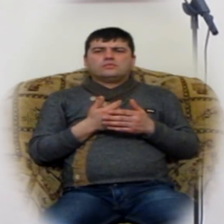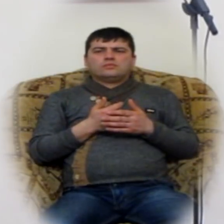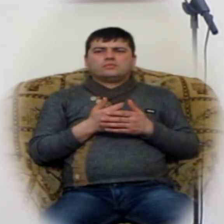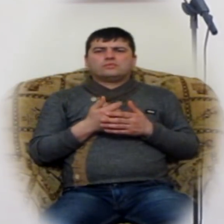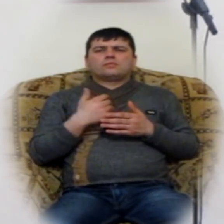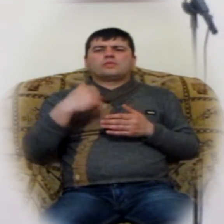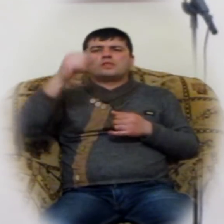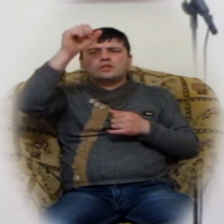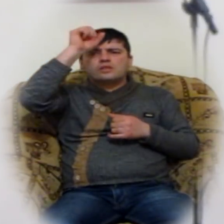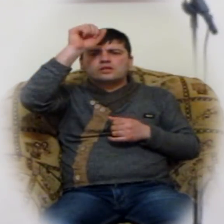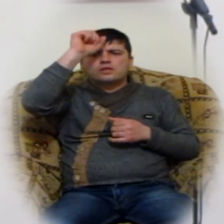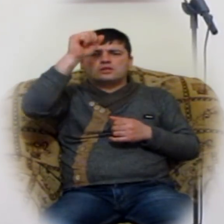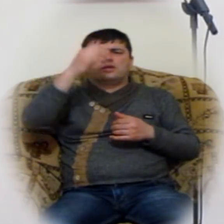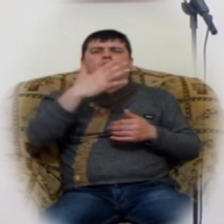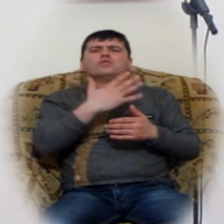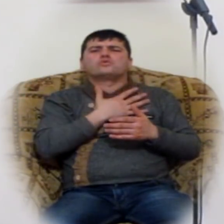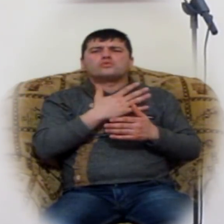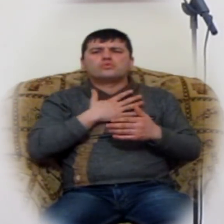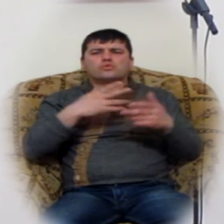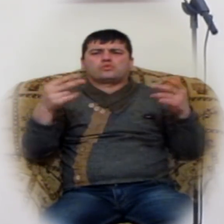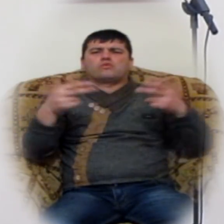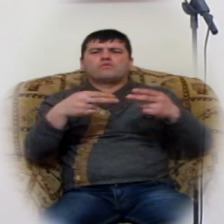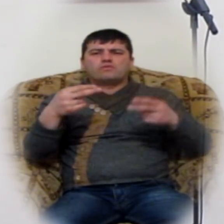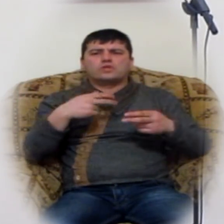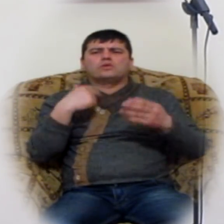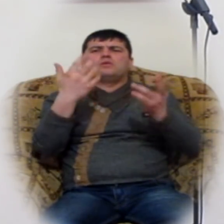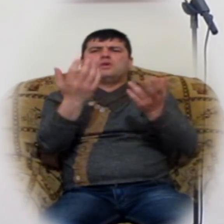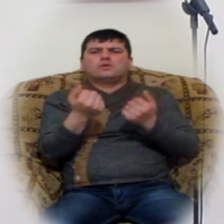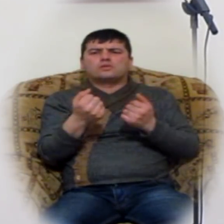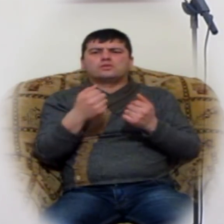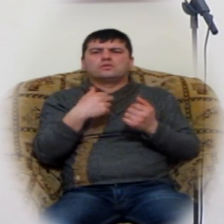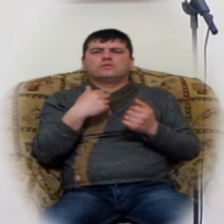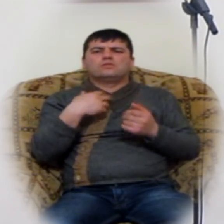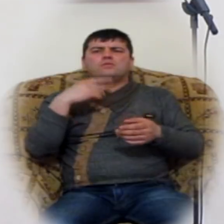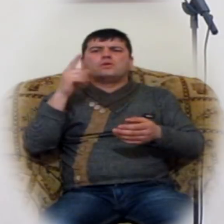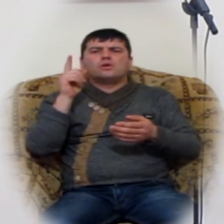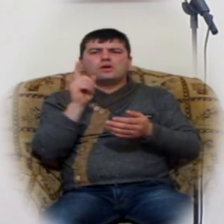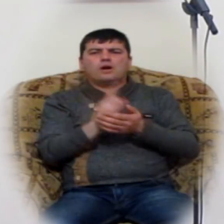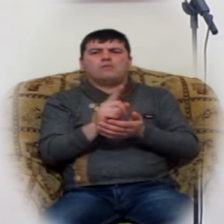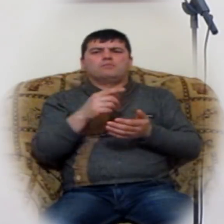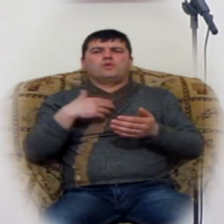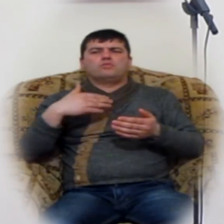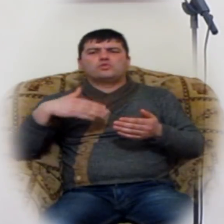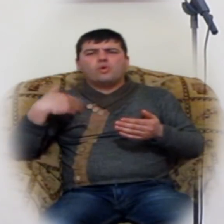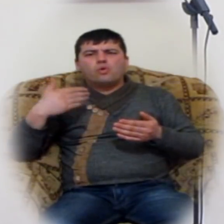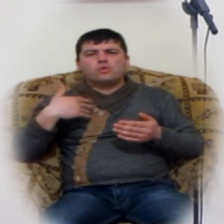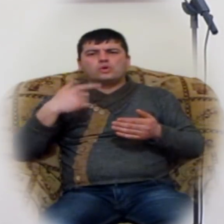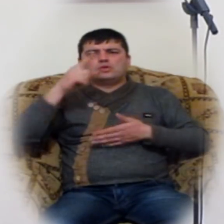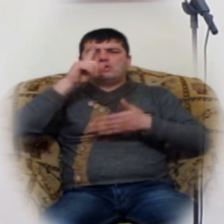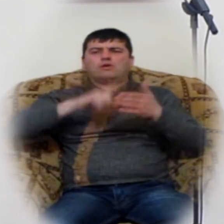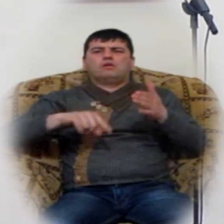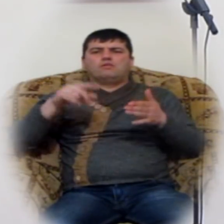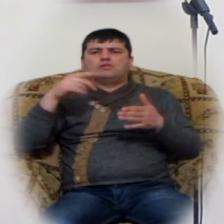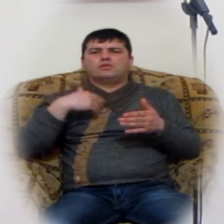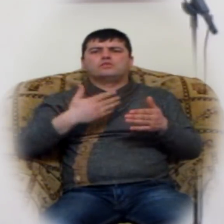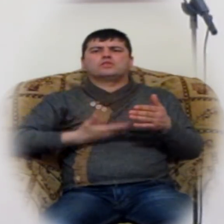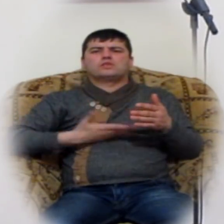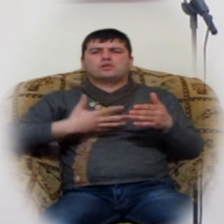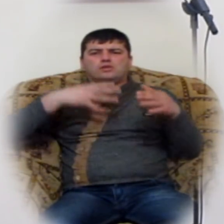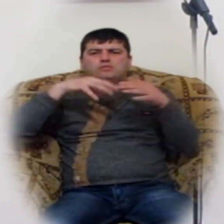բայց աստցո հոգուվ վգայությունով առած բաները ամպայման ոգտակար կլինեն հավատացյալներիս ենքում։ Հովաներ